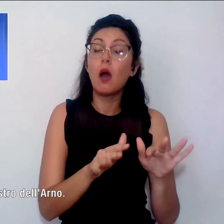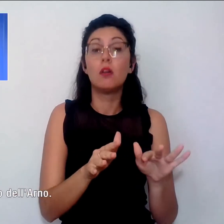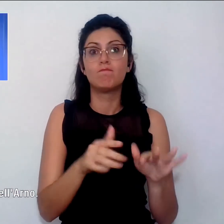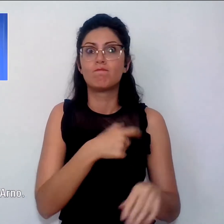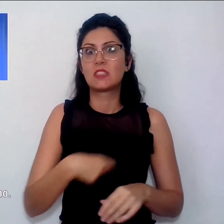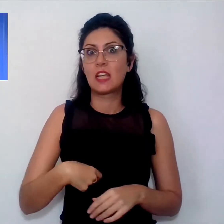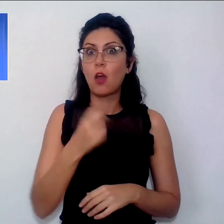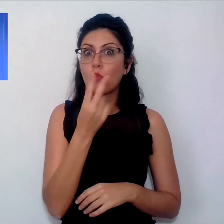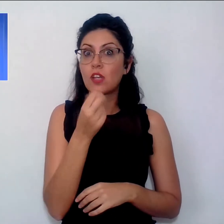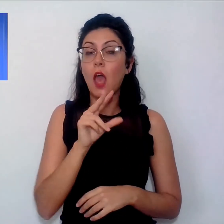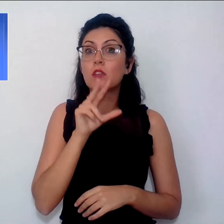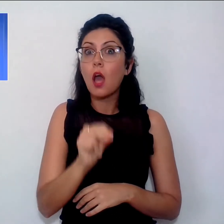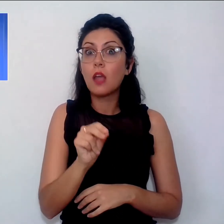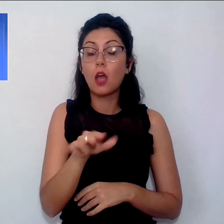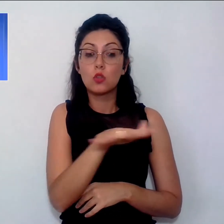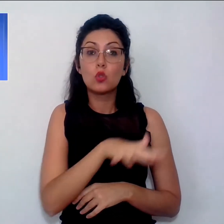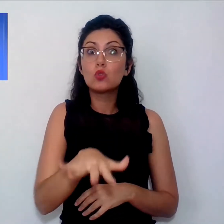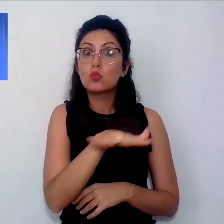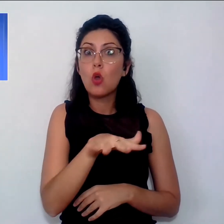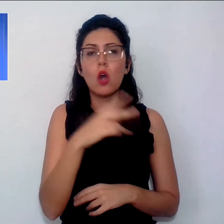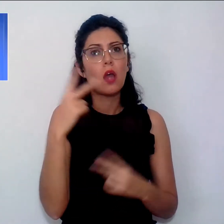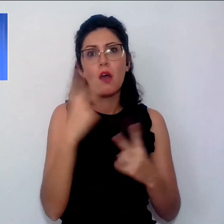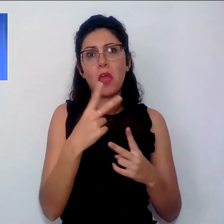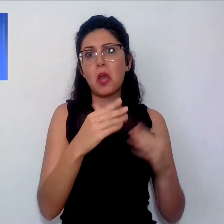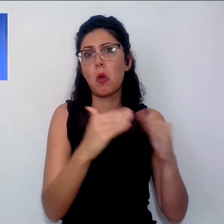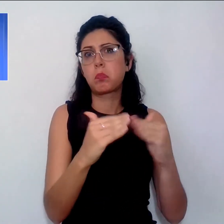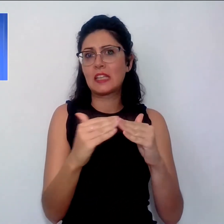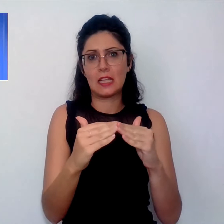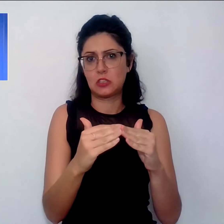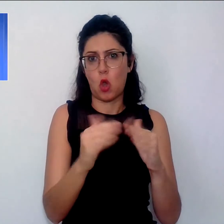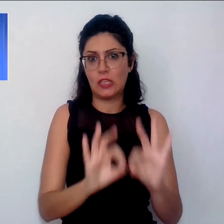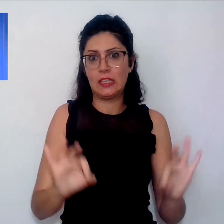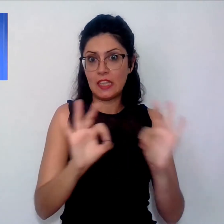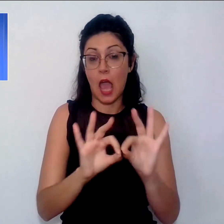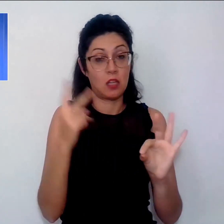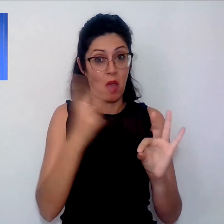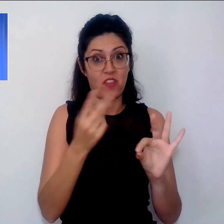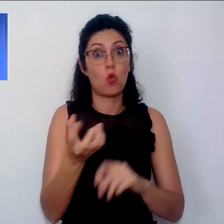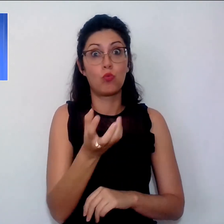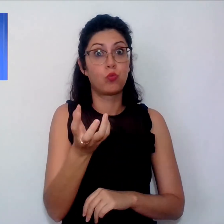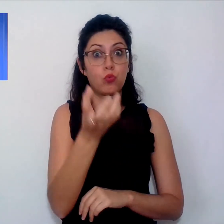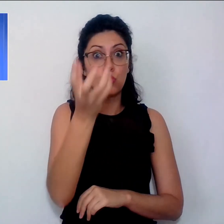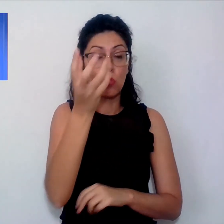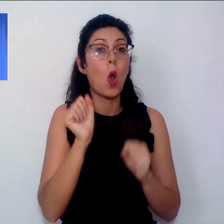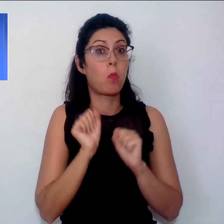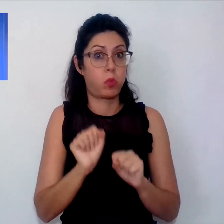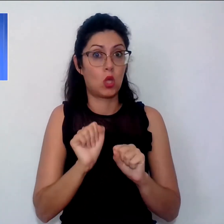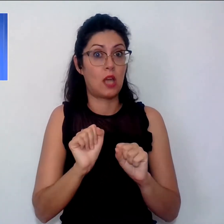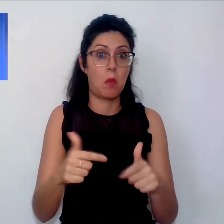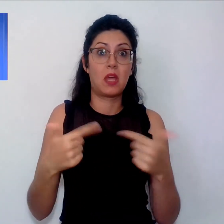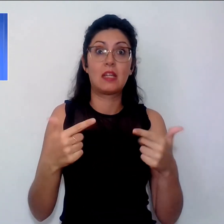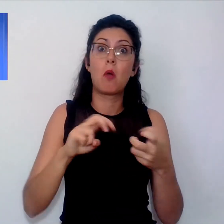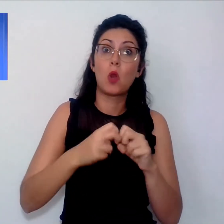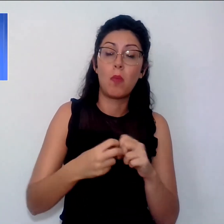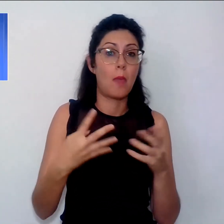faccio presente, che in quella zona non c'è assolutamente nessun tipo di abitazione, tuttavia la colonna di fumo può provocare problemi, disagi.